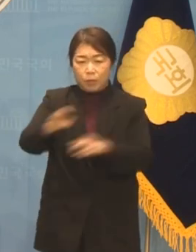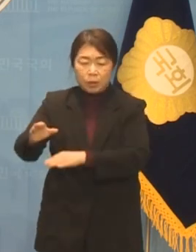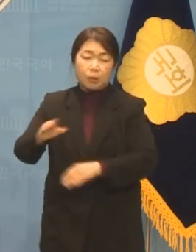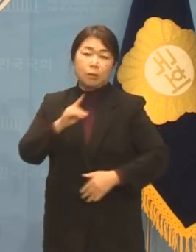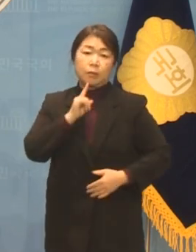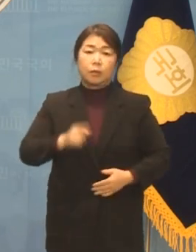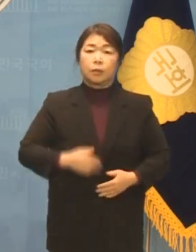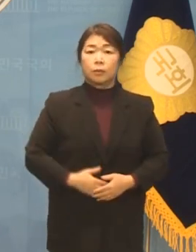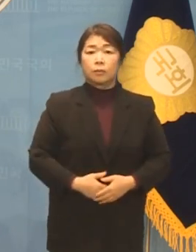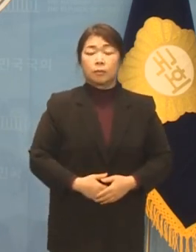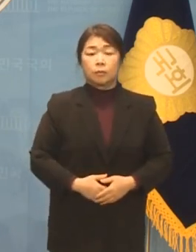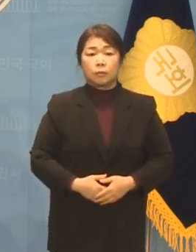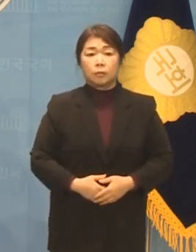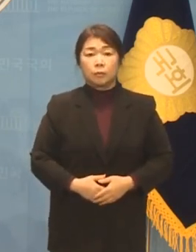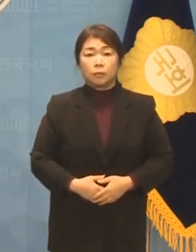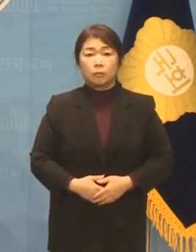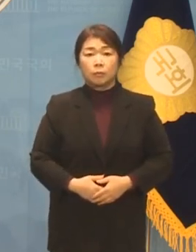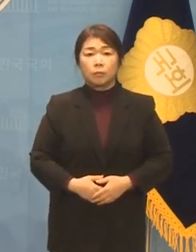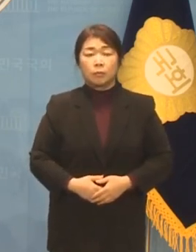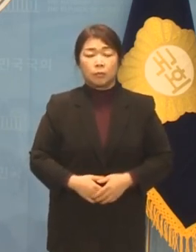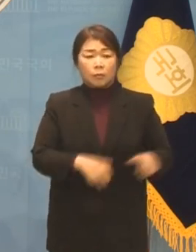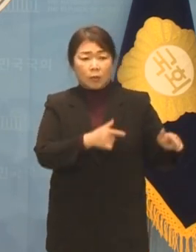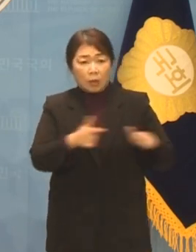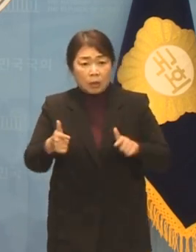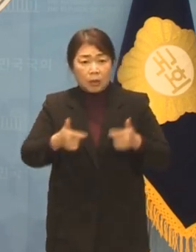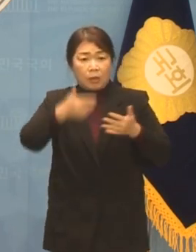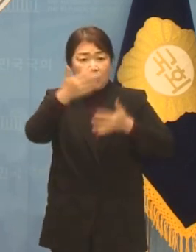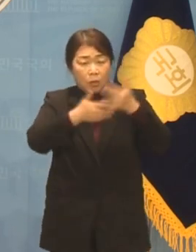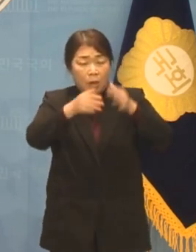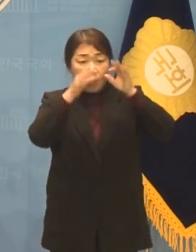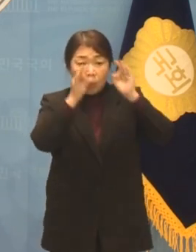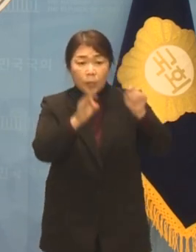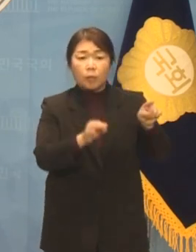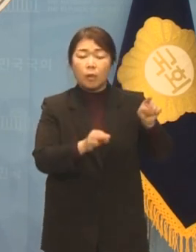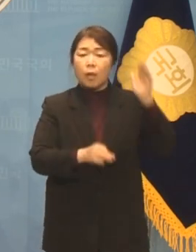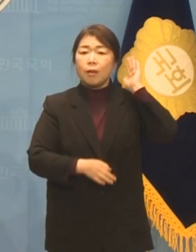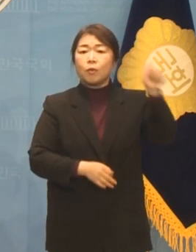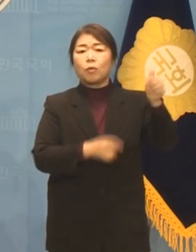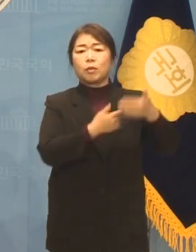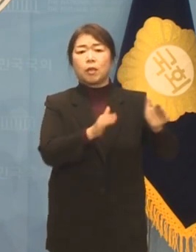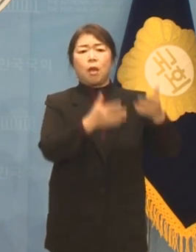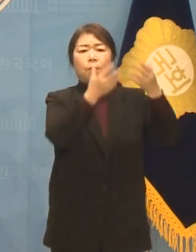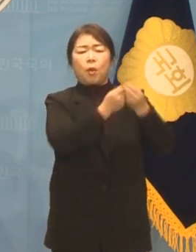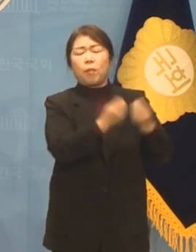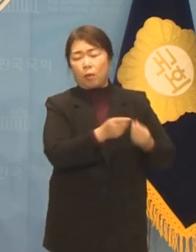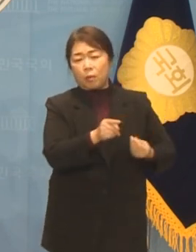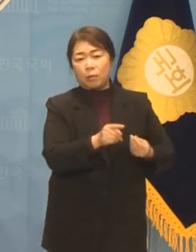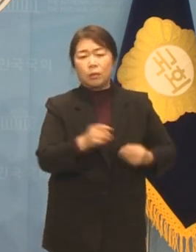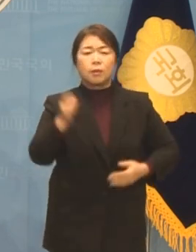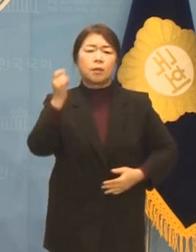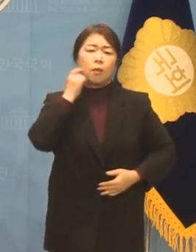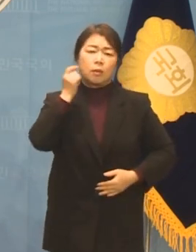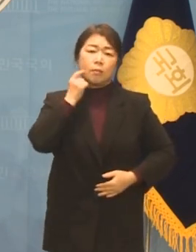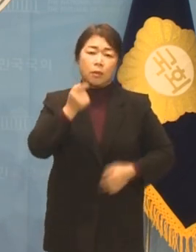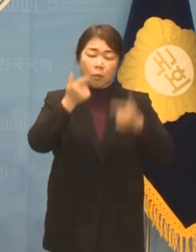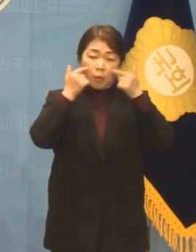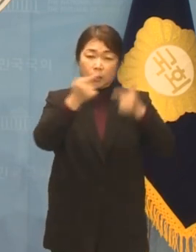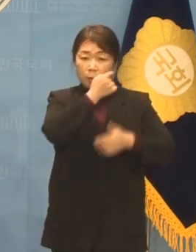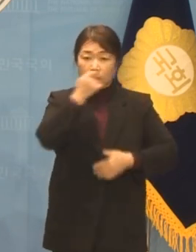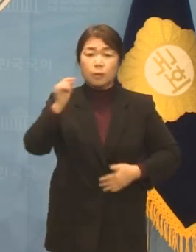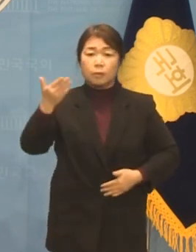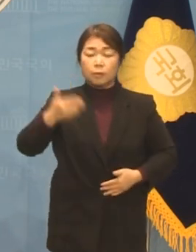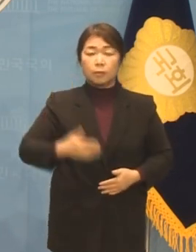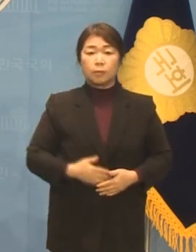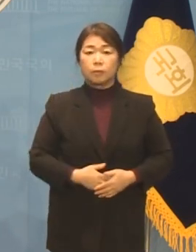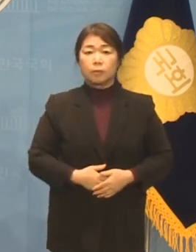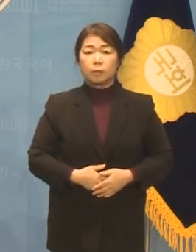실시간으로 쏟아지고 있는 각종 영상에서도 대통령실의 변명은 거짓말이라는 것을 확인할 수